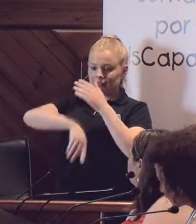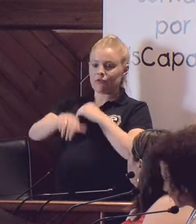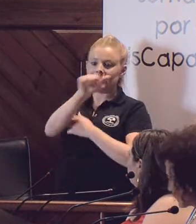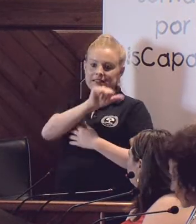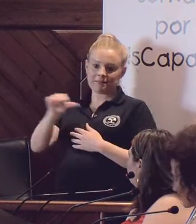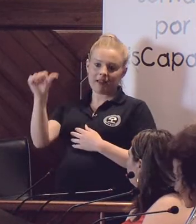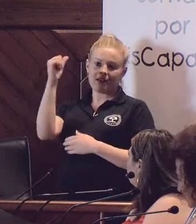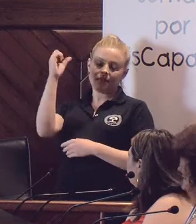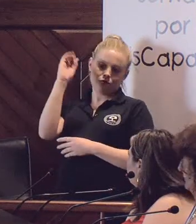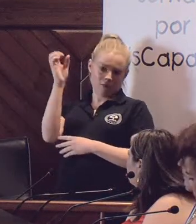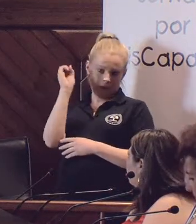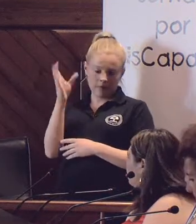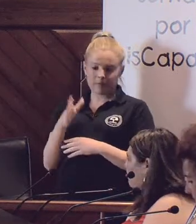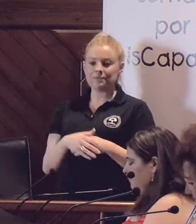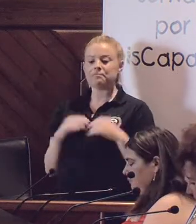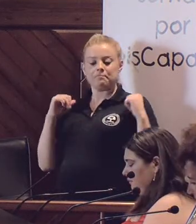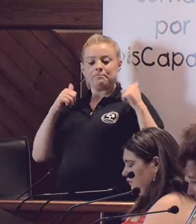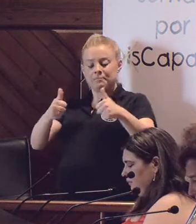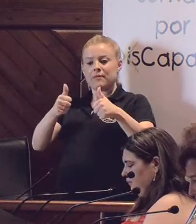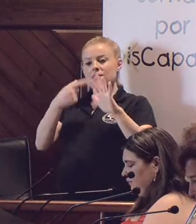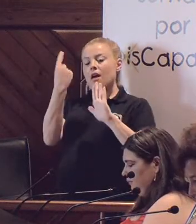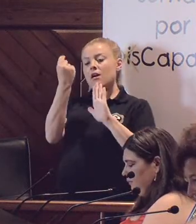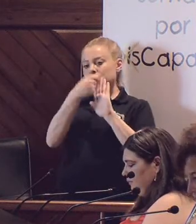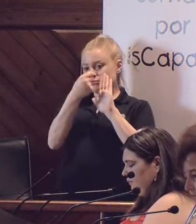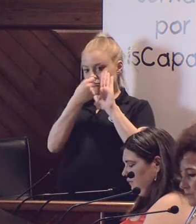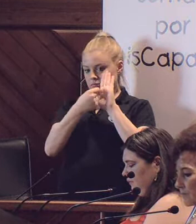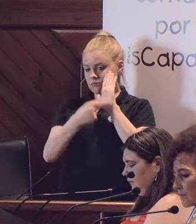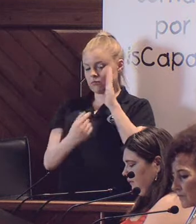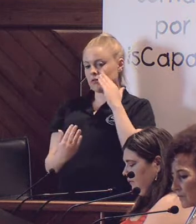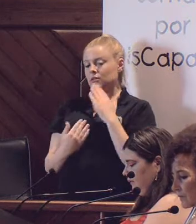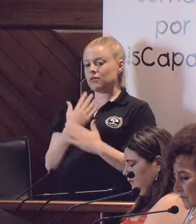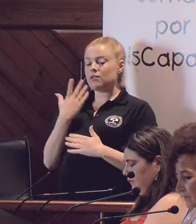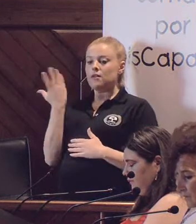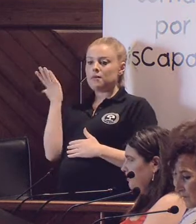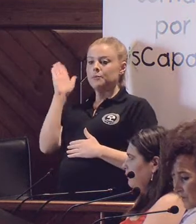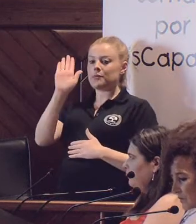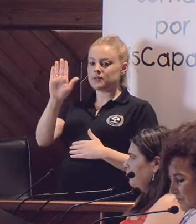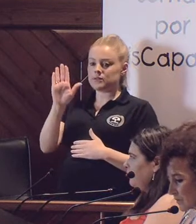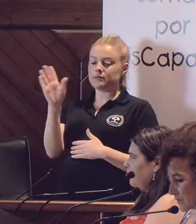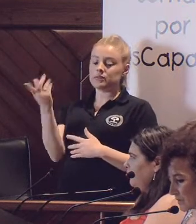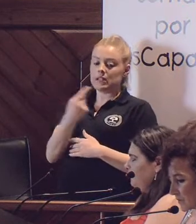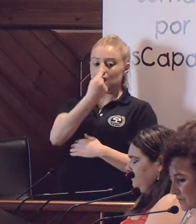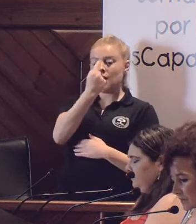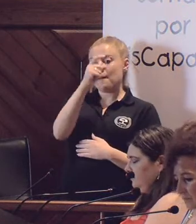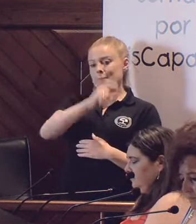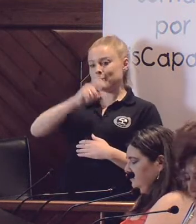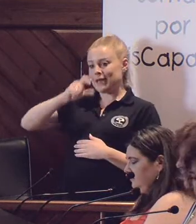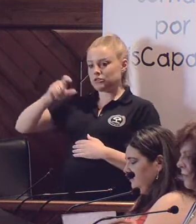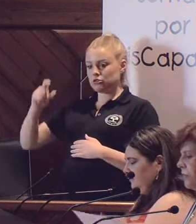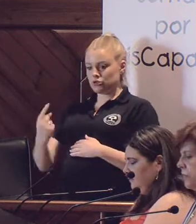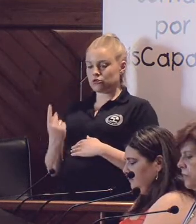y, sin más, vamos a empezar con el orden del día y vamos a empezar presentando a las personas que